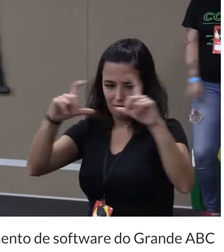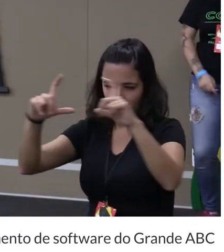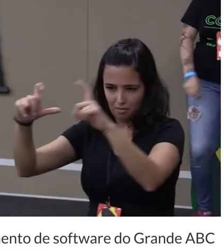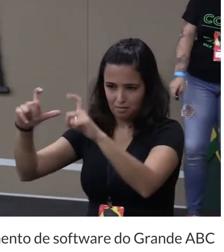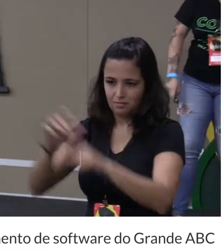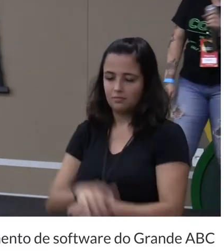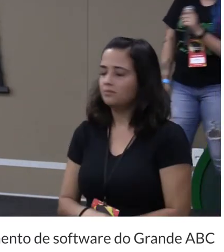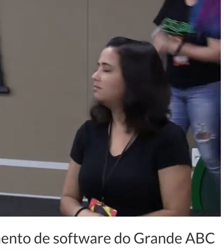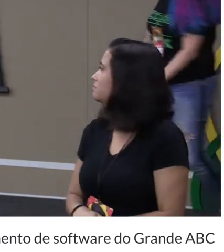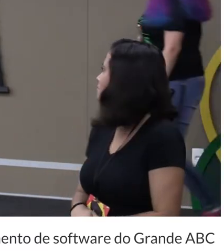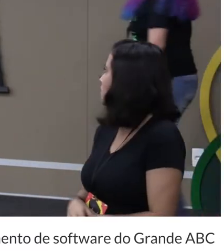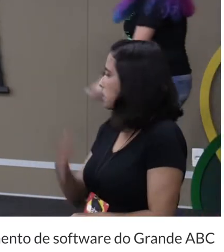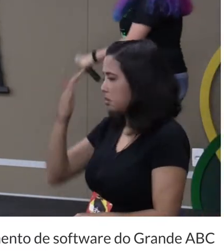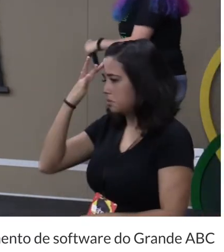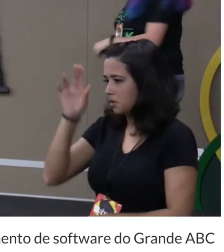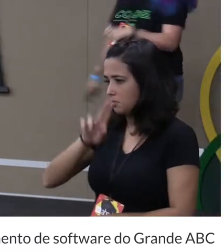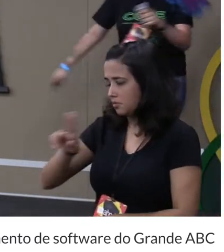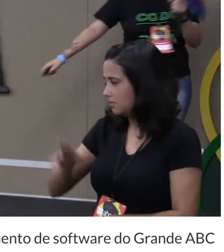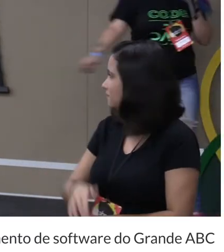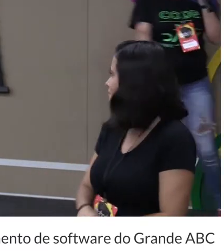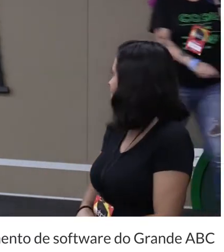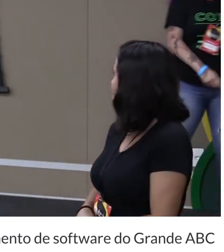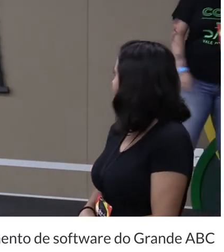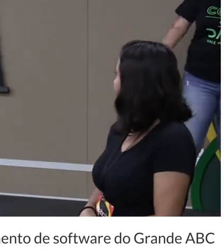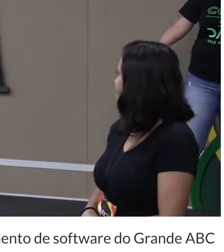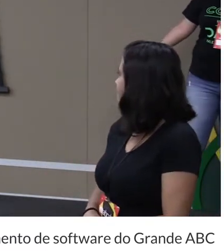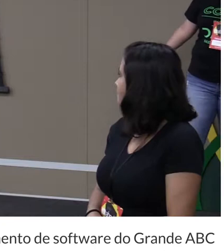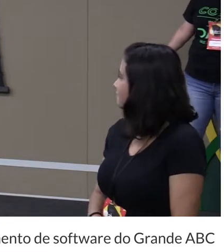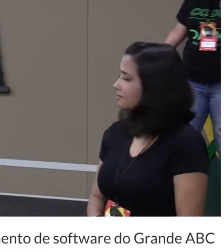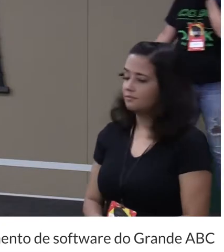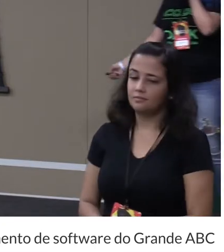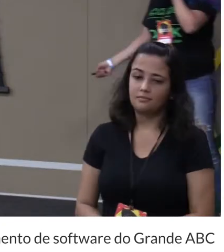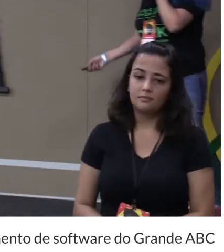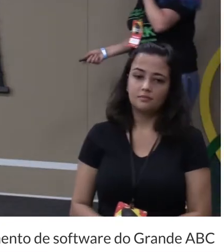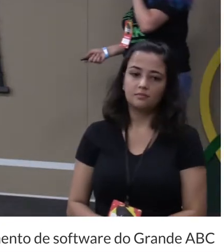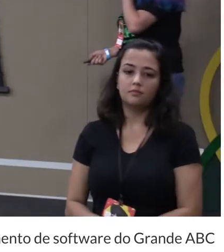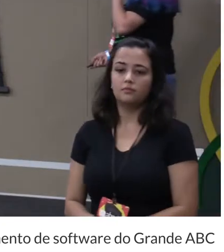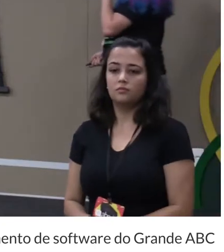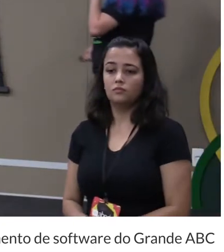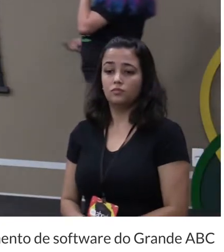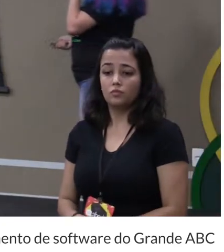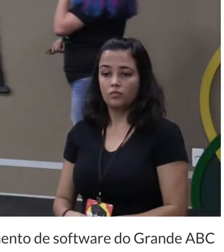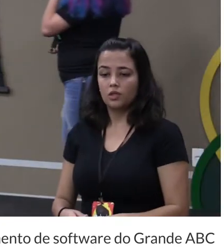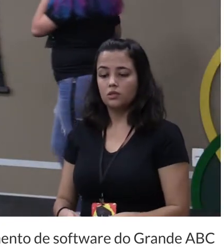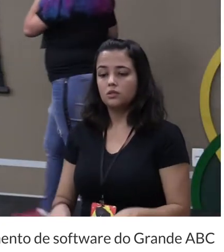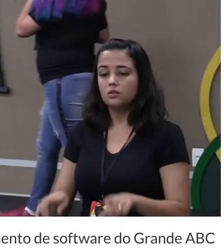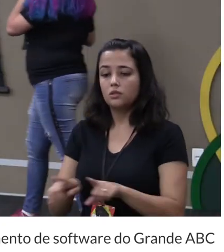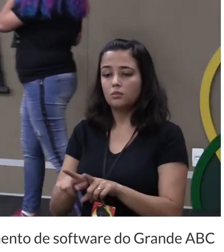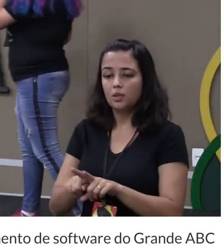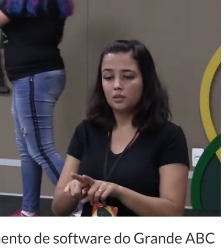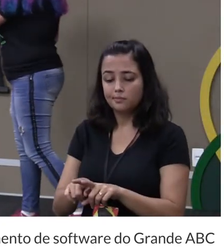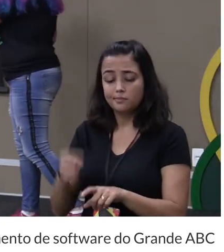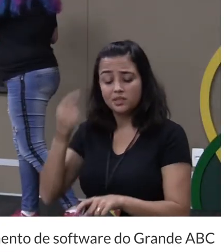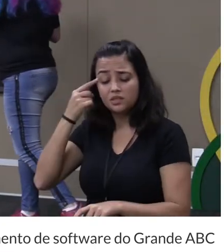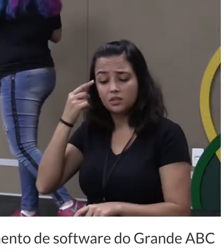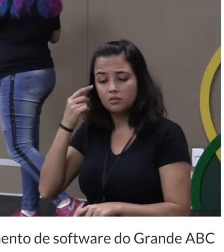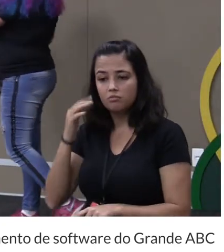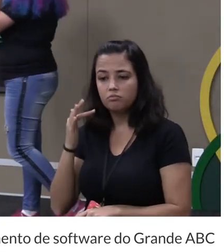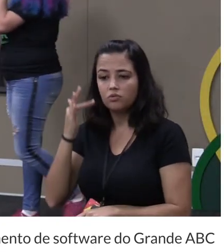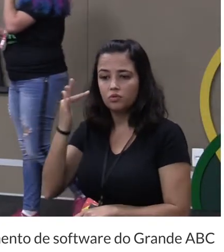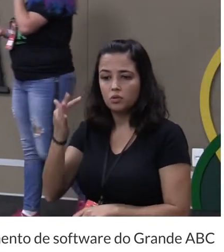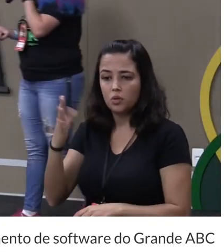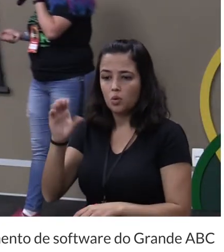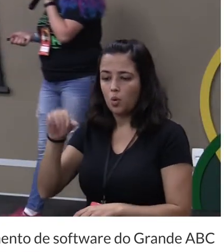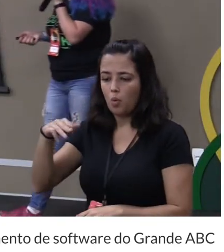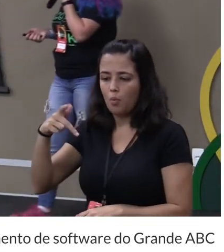não sei o nome ai gente beleza e até onde a gente pode chegar com